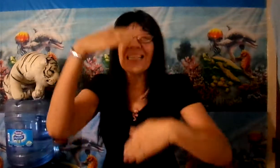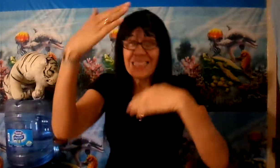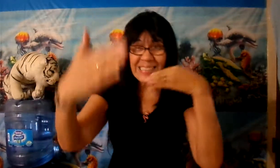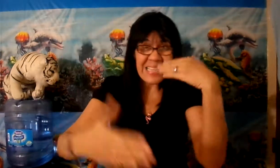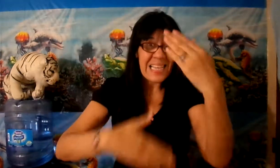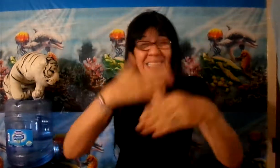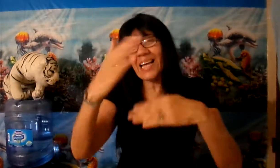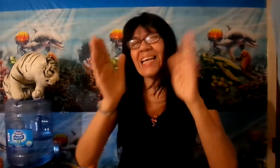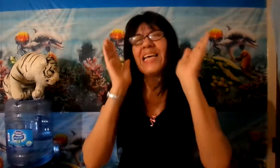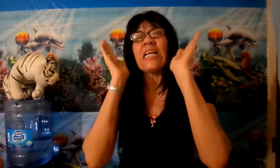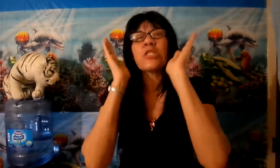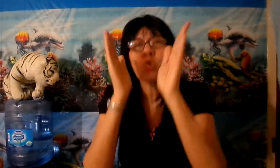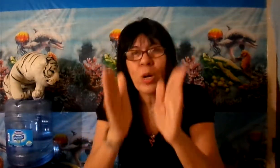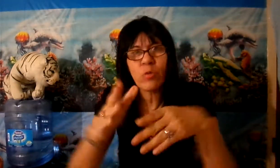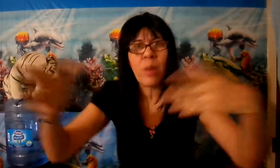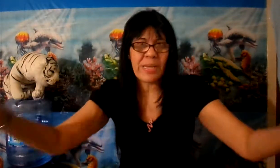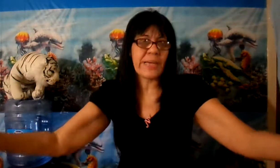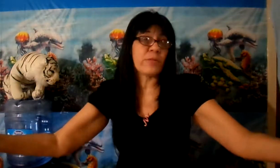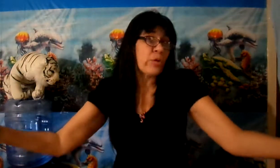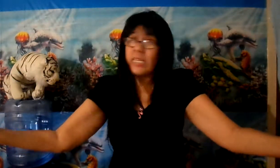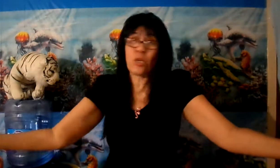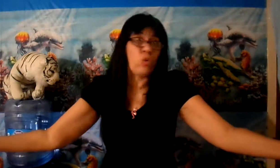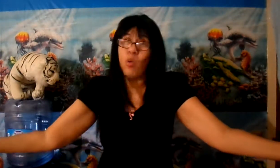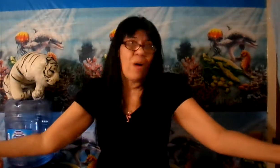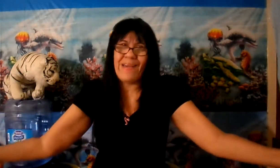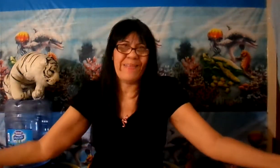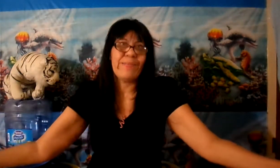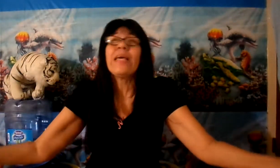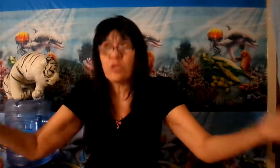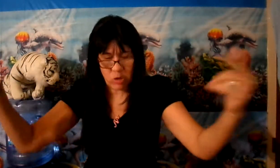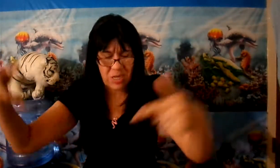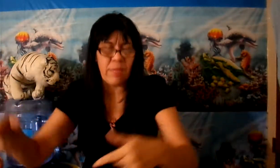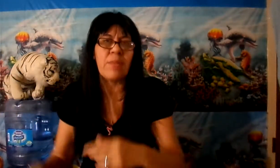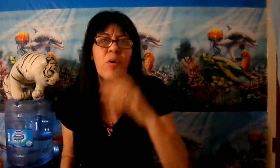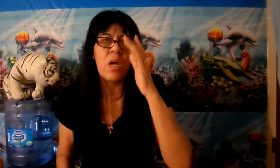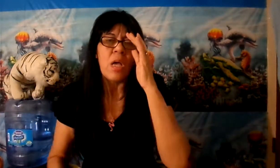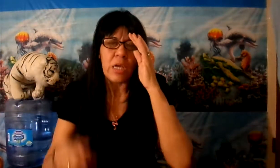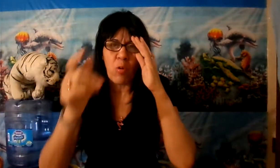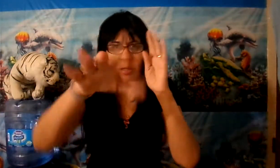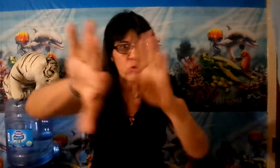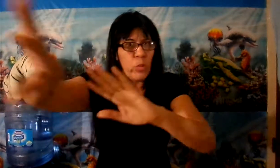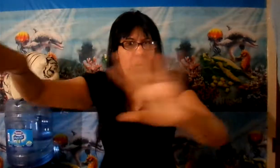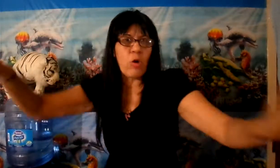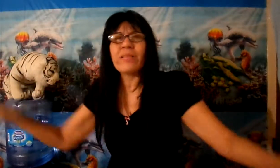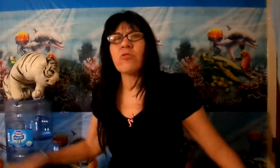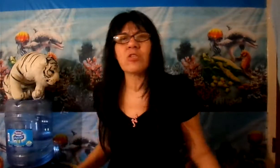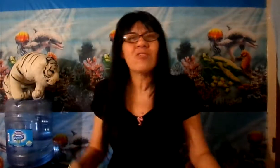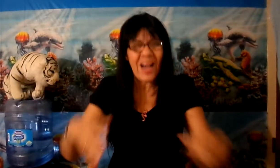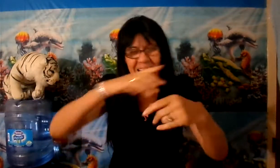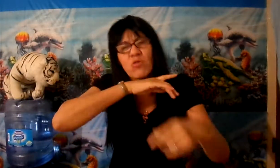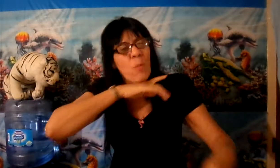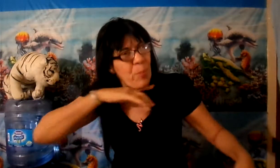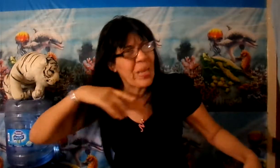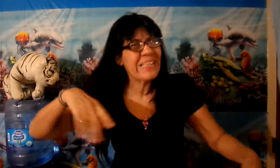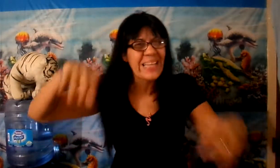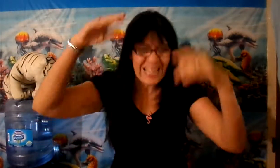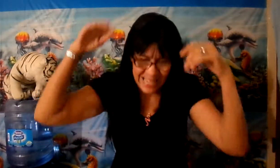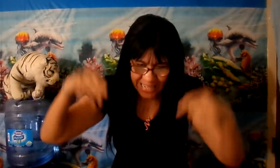para desatar el sueño americano, que eso no lo hay. Y lo sabemos. Que cuando tú vienes a los Estados Unidos vas a romperte el,